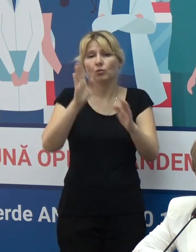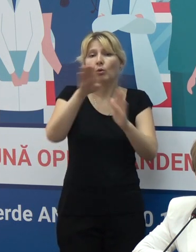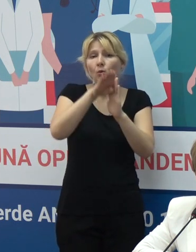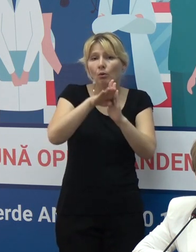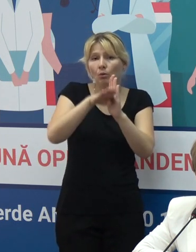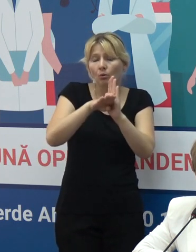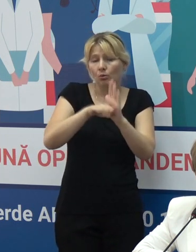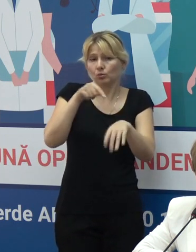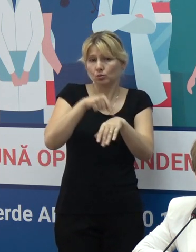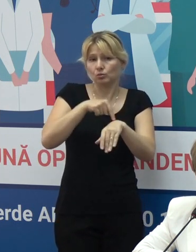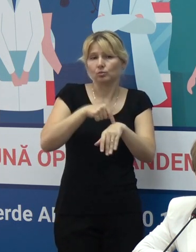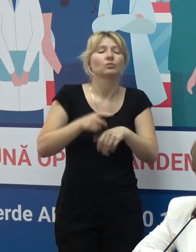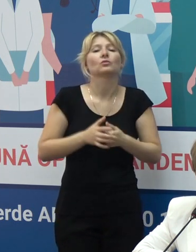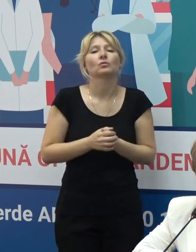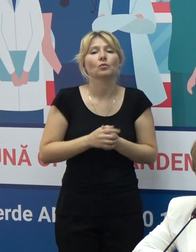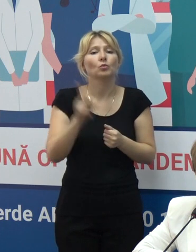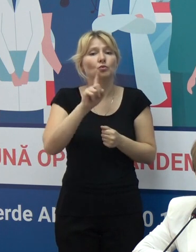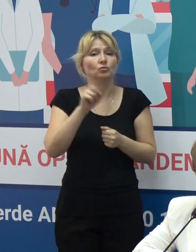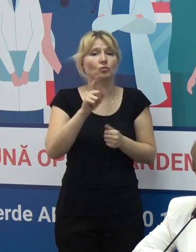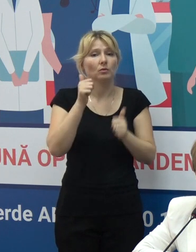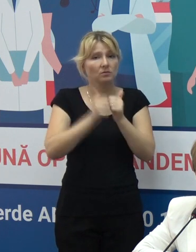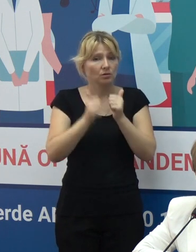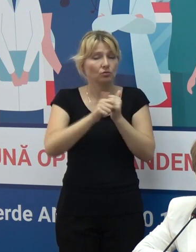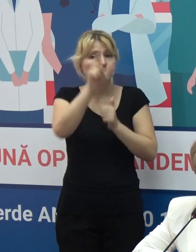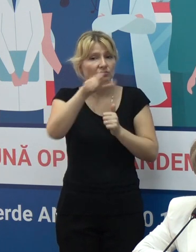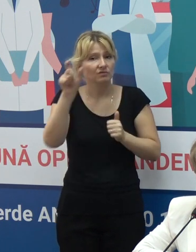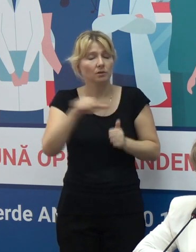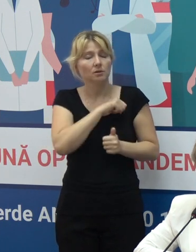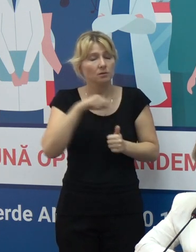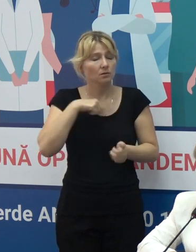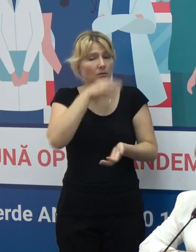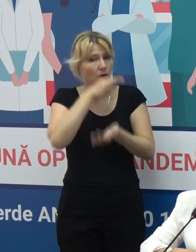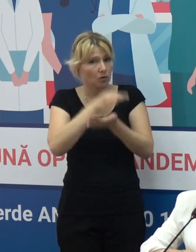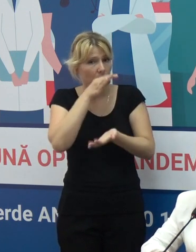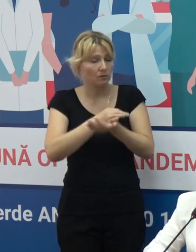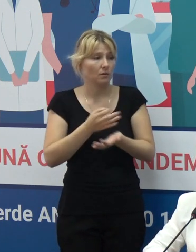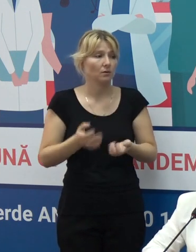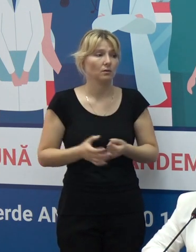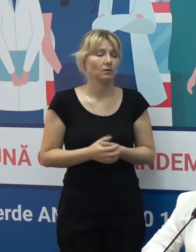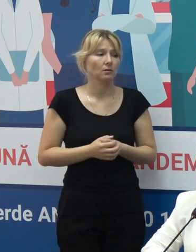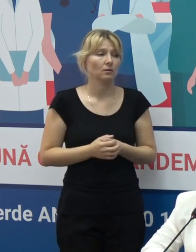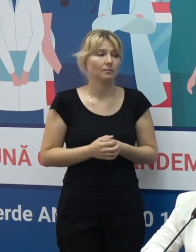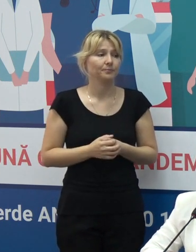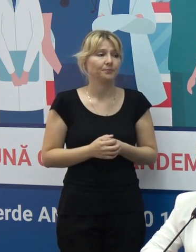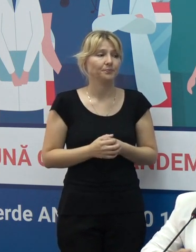implicarea fiecăruia cu responsabilitățile în care o revin. Mă refer aici și la